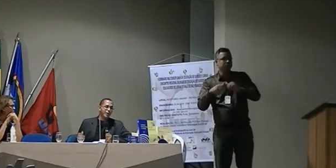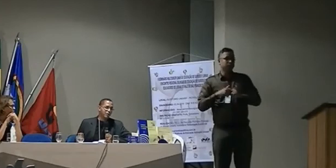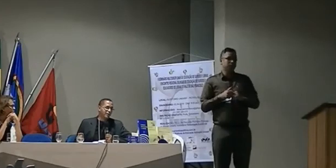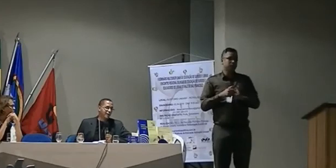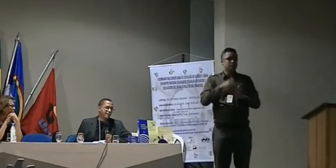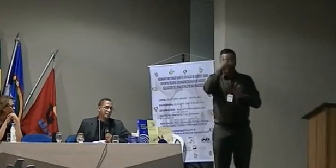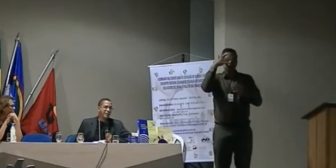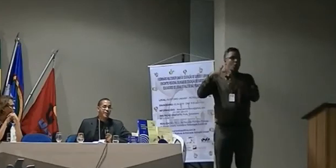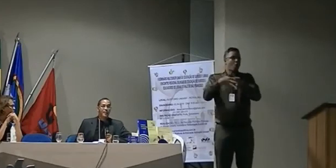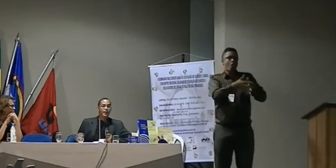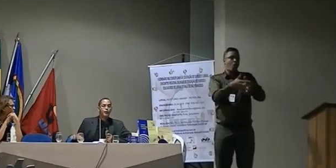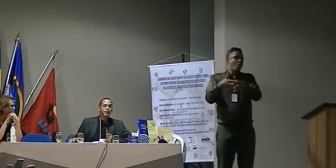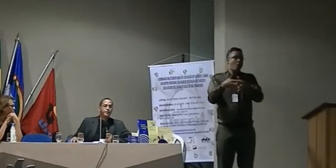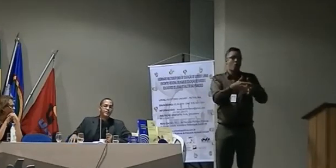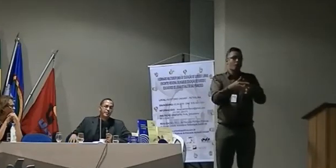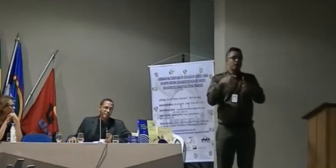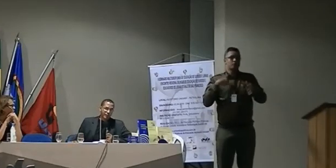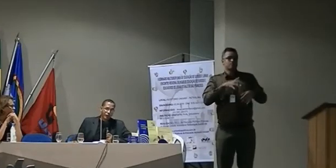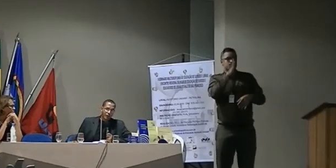inapropriadas na função dentro de sala de aula